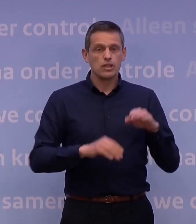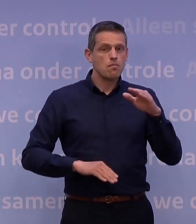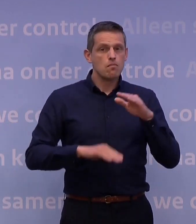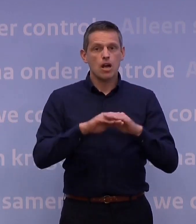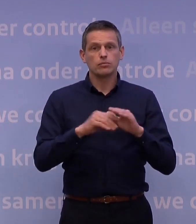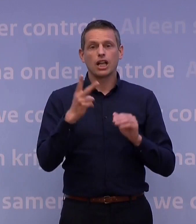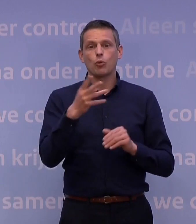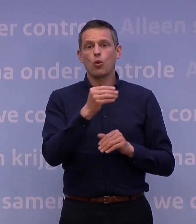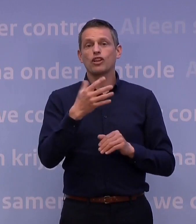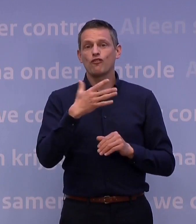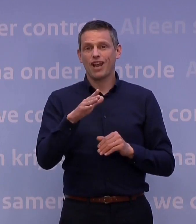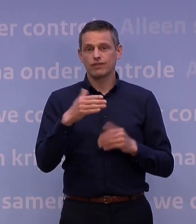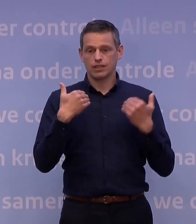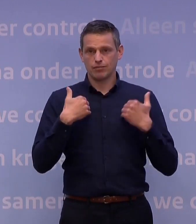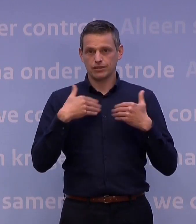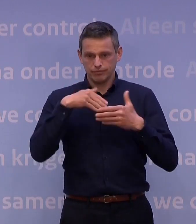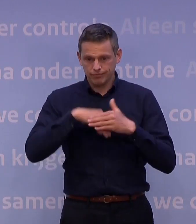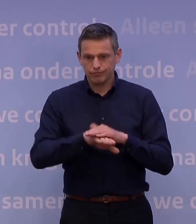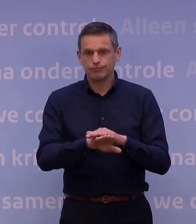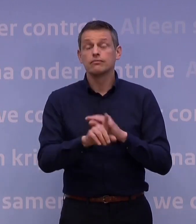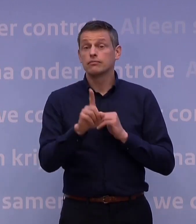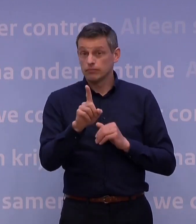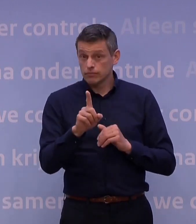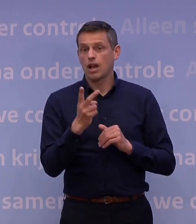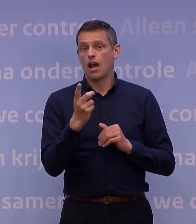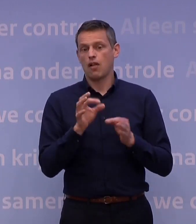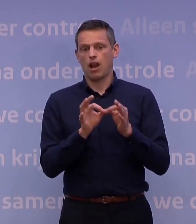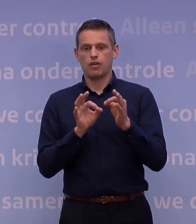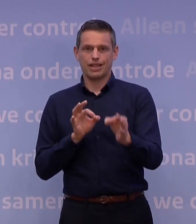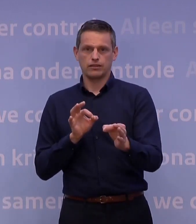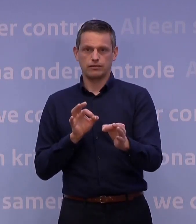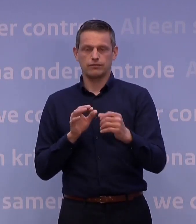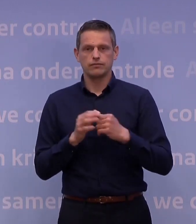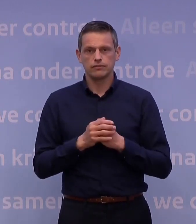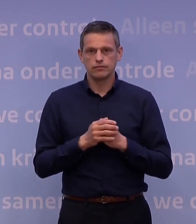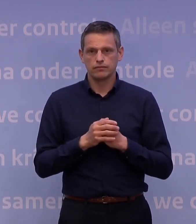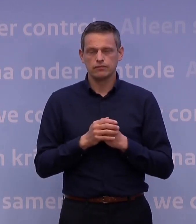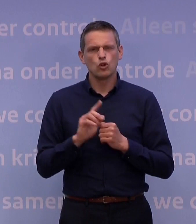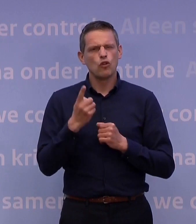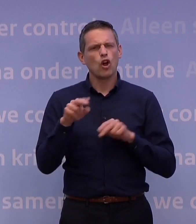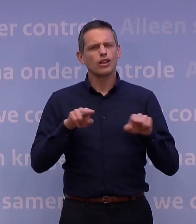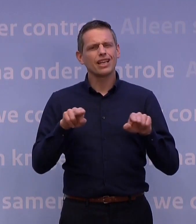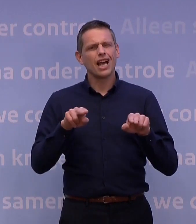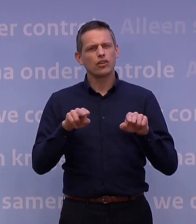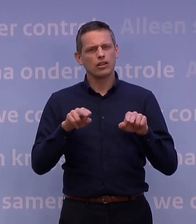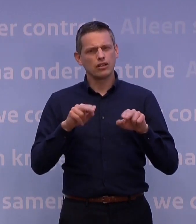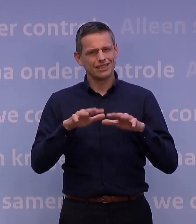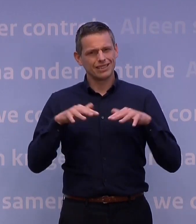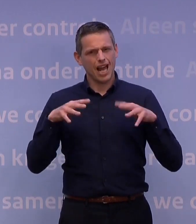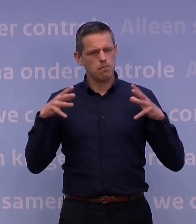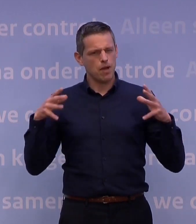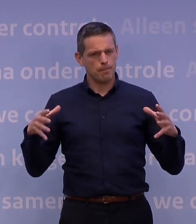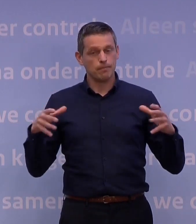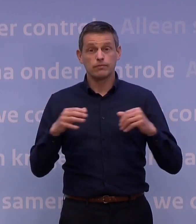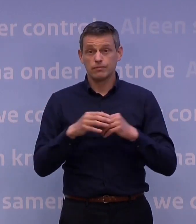250 personen op anderhalve meter. Dat zijn vooral de grote theaterzalen, maar het geldt natuurlijk ook